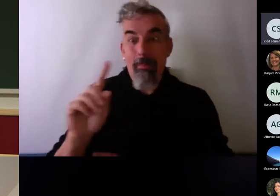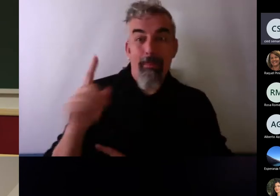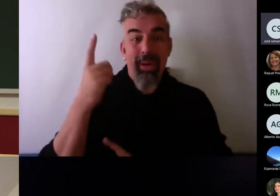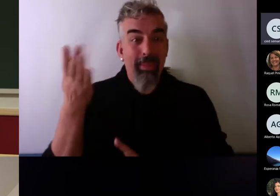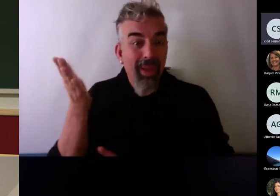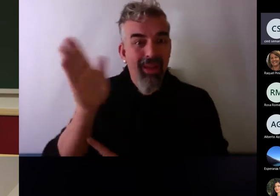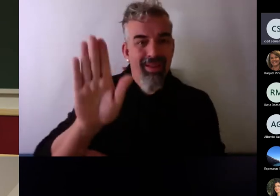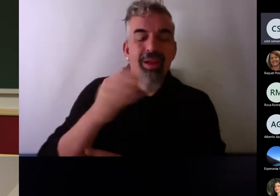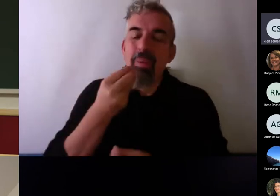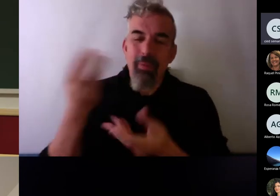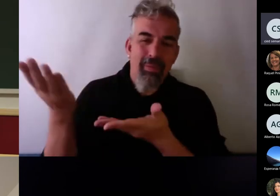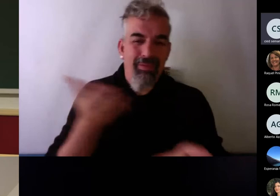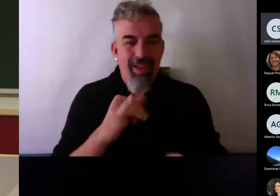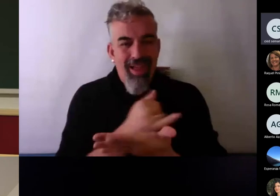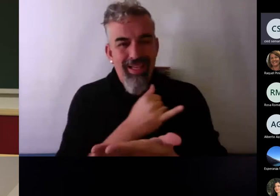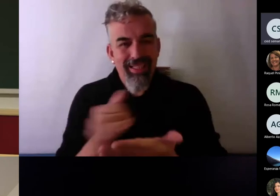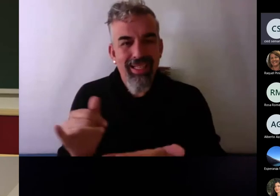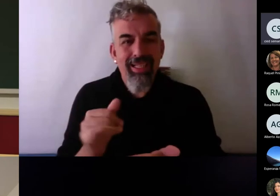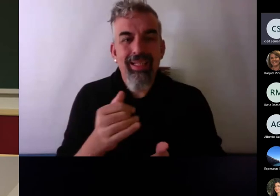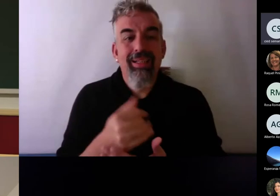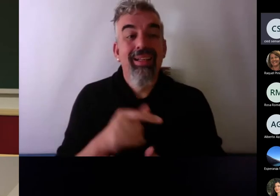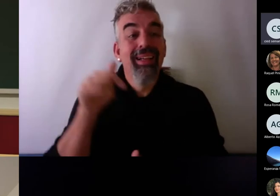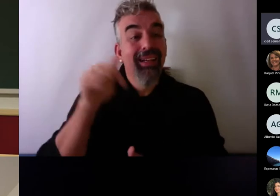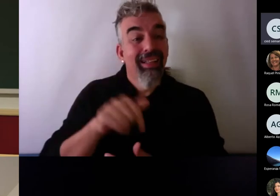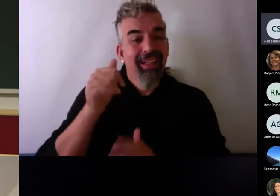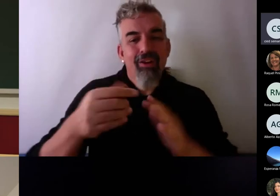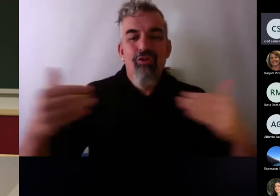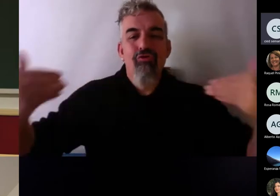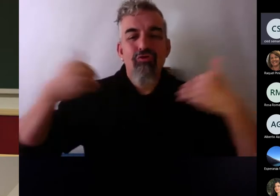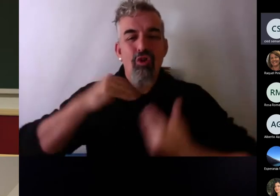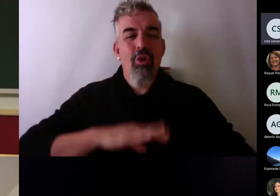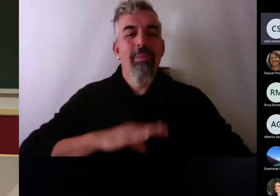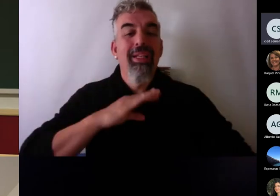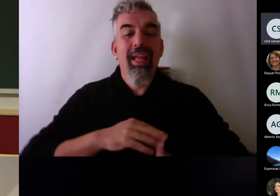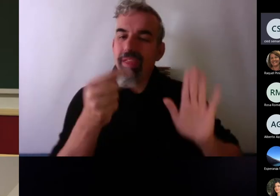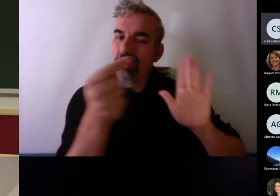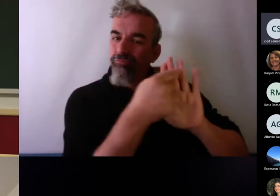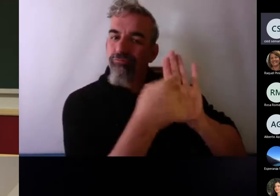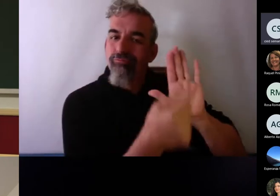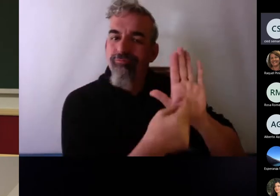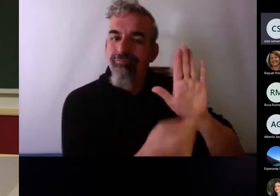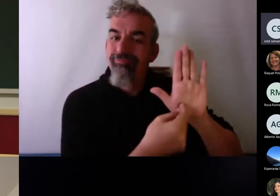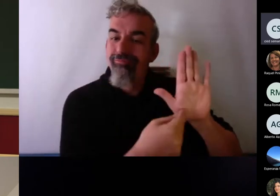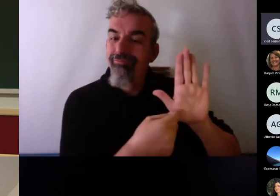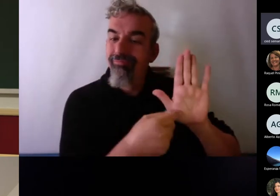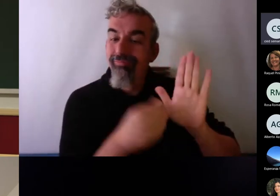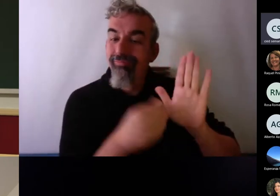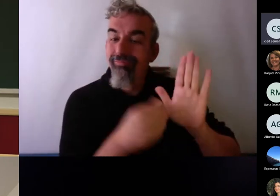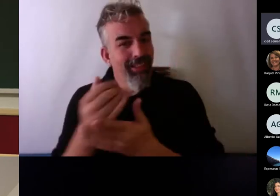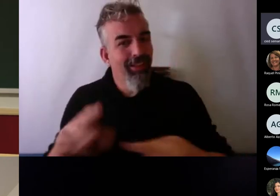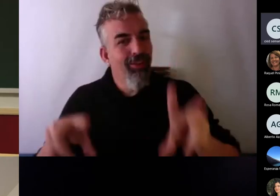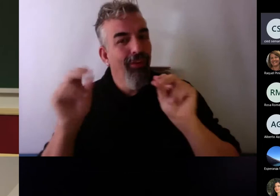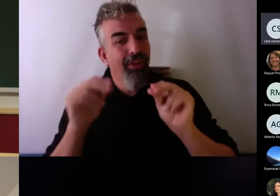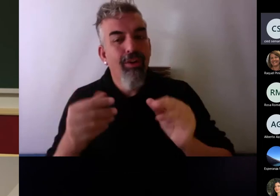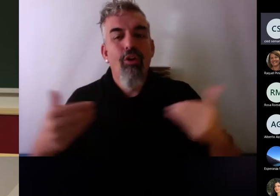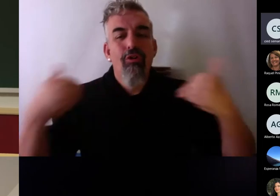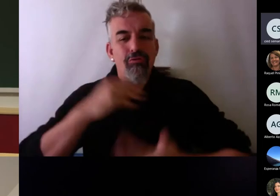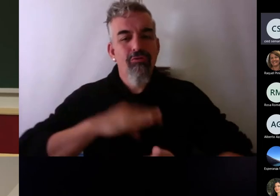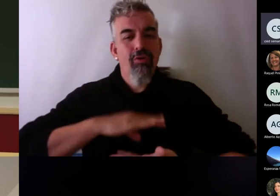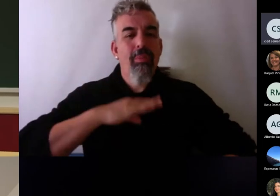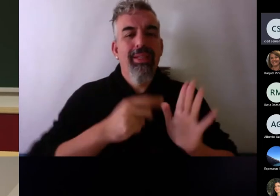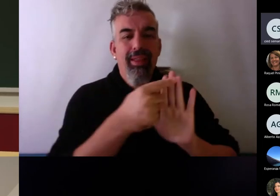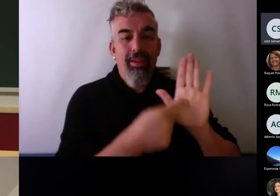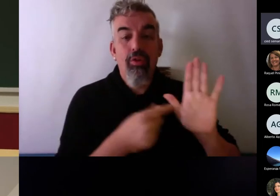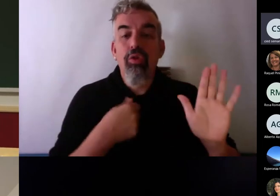venidos a mi asignatura, estas son las competencias que vais a sacar cuando terminemos. Que es como competencias y estoy en cuarto,